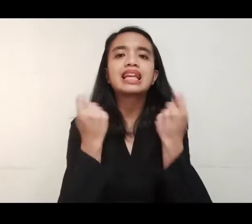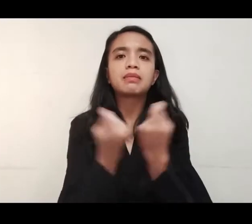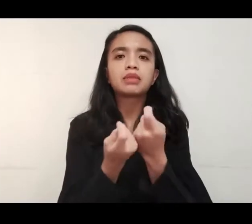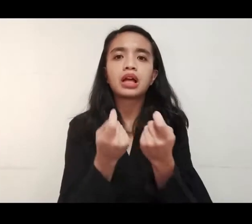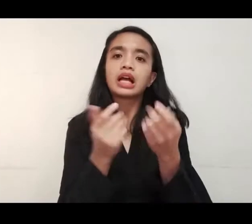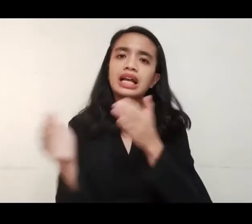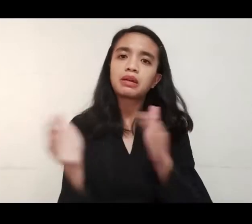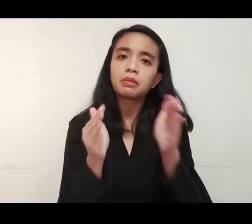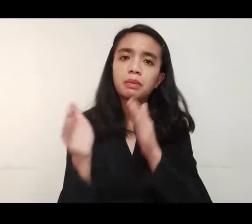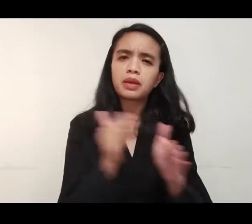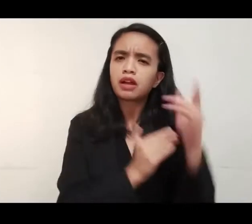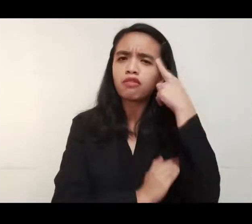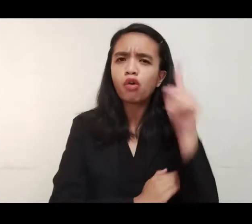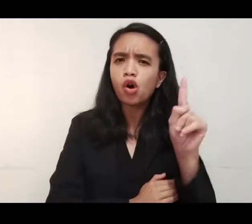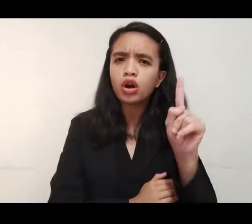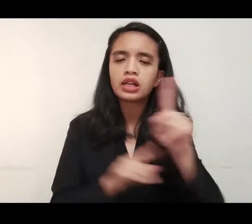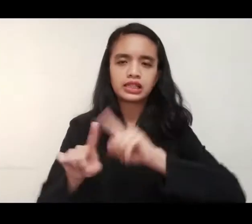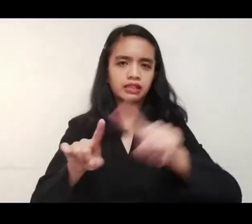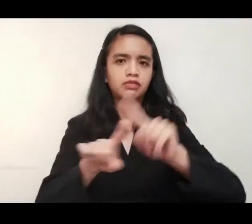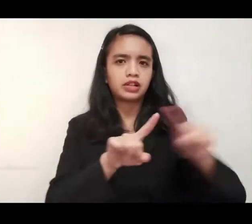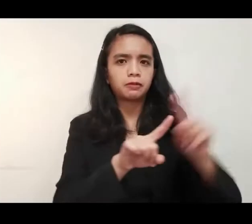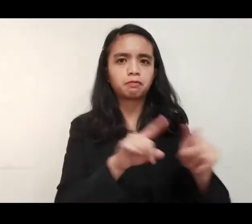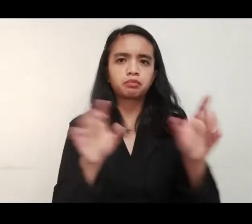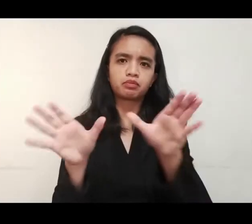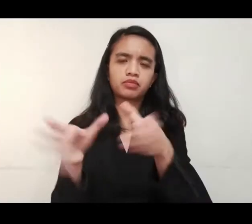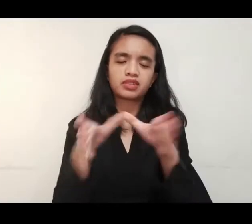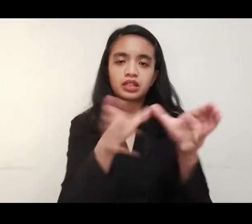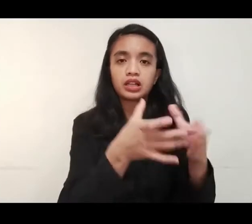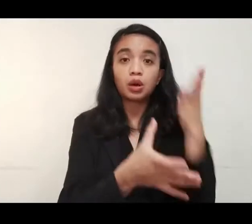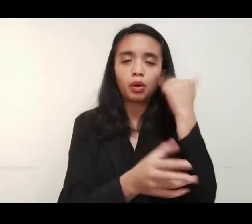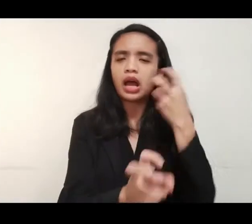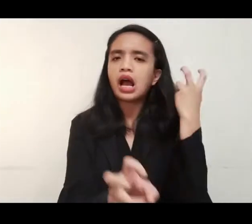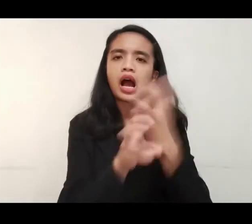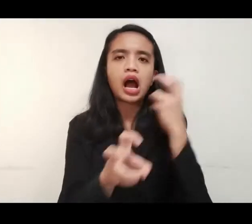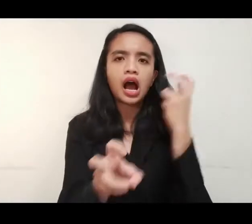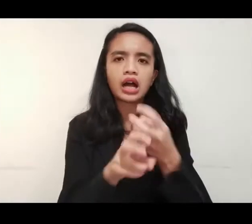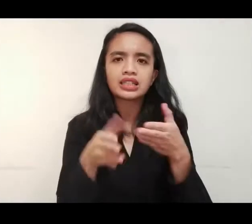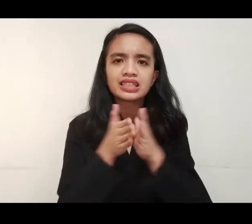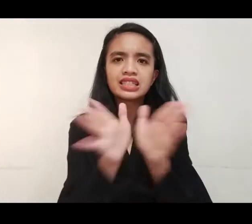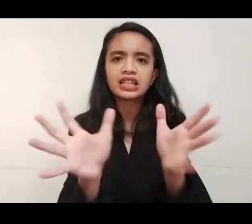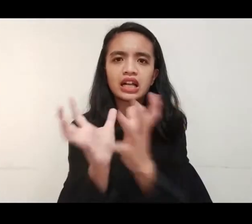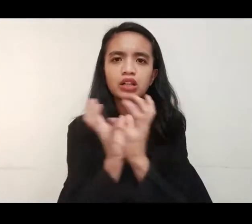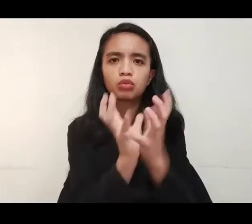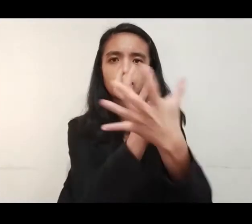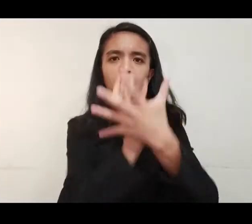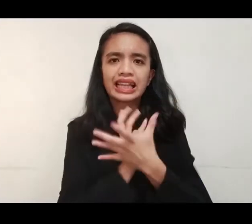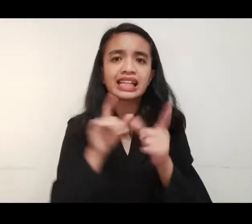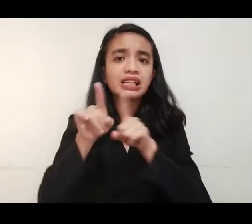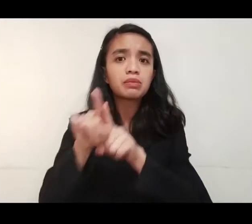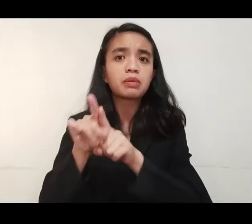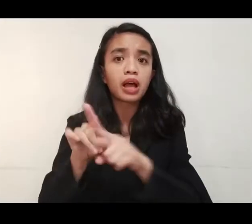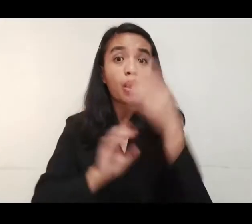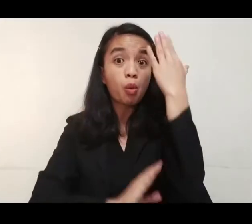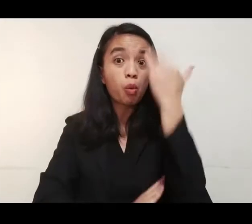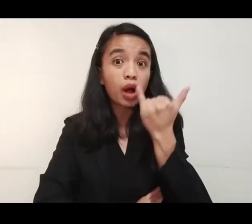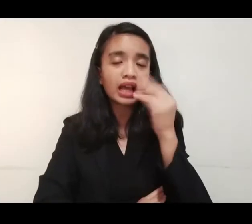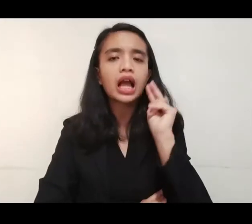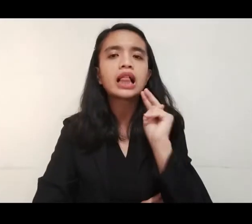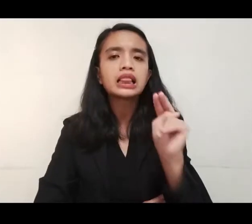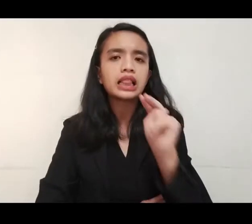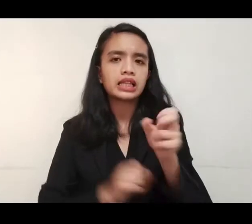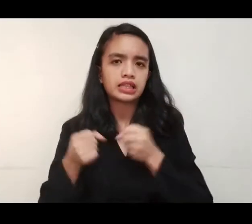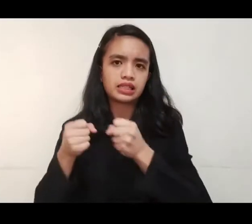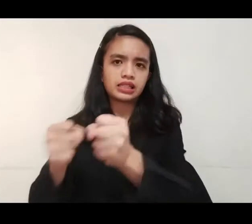pagbubukas o pagbabalik operasyon ng iba't-ibang sektor. Mas mahirap daw ipatupad ang general community quarantine dahil